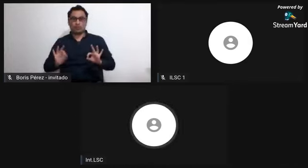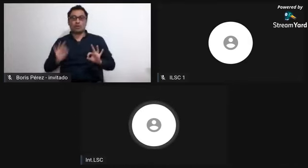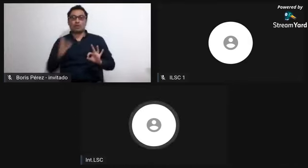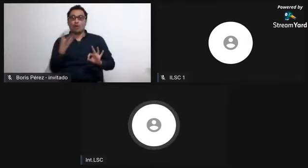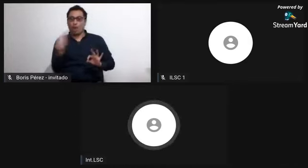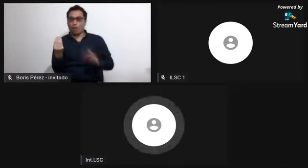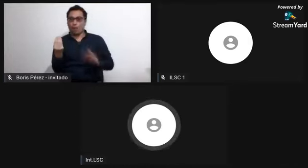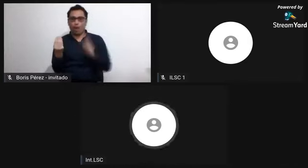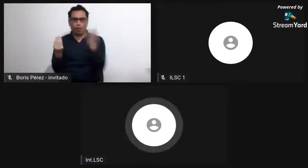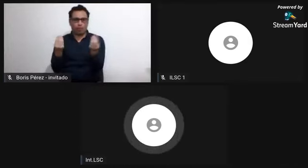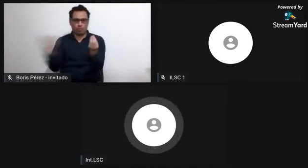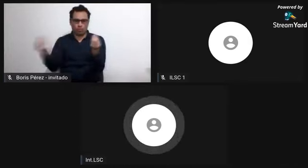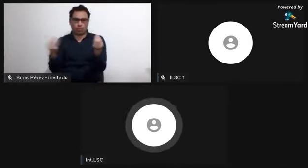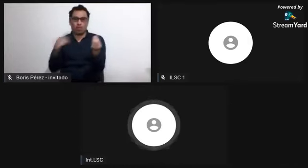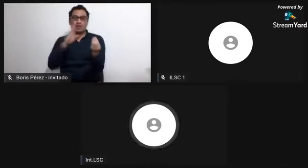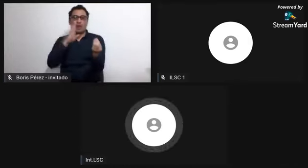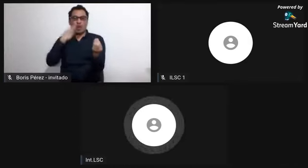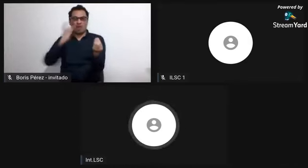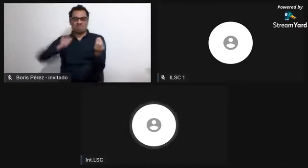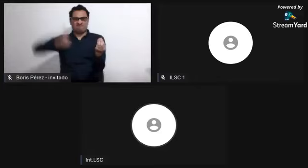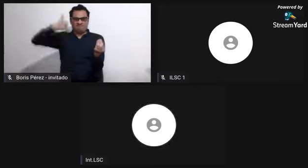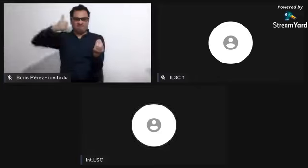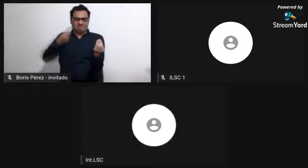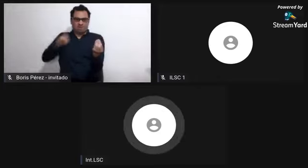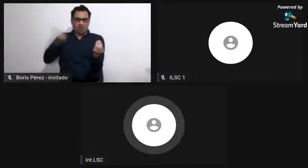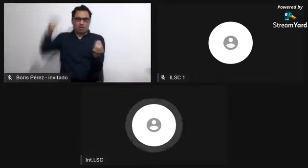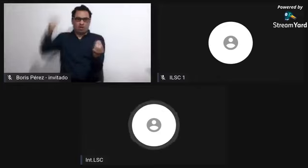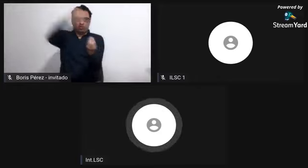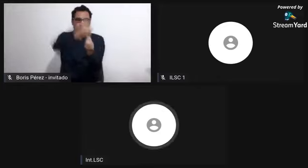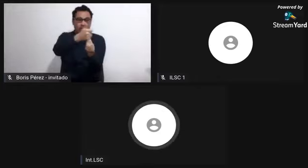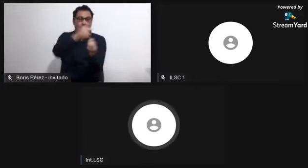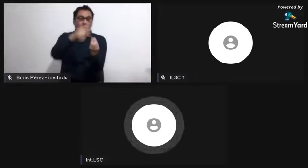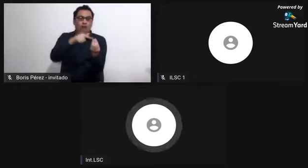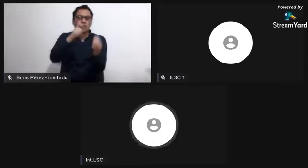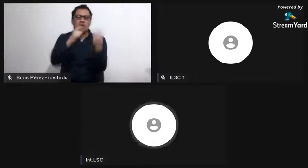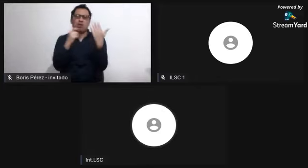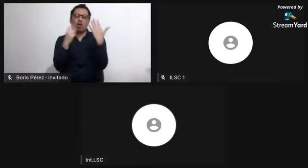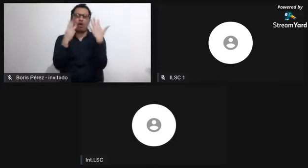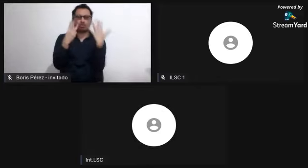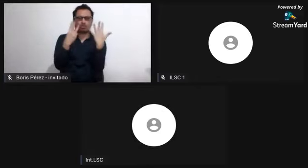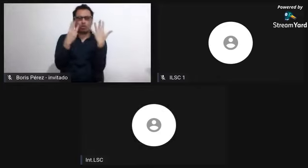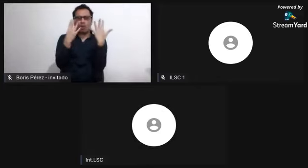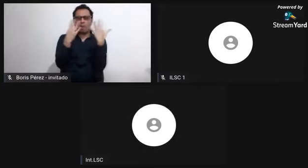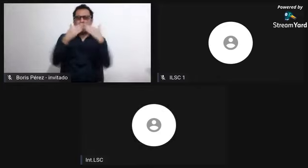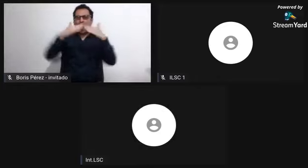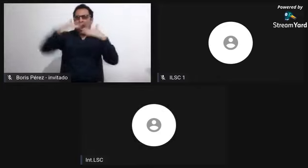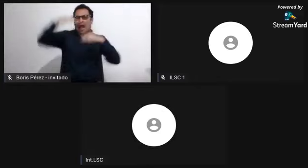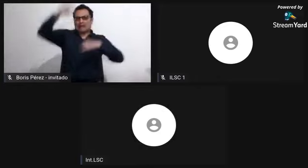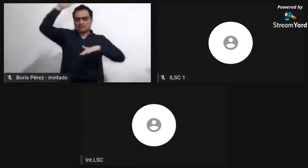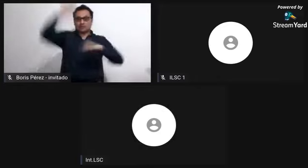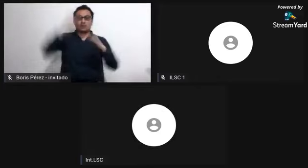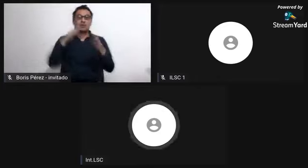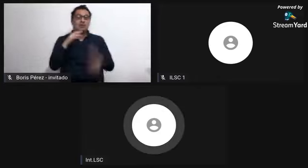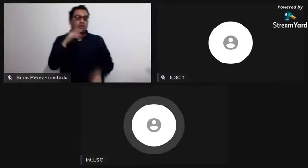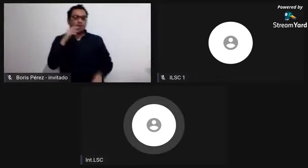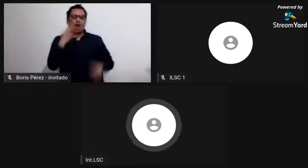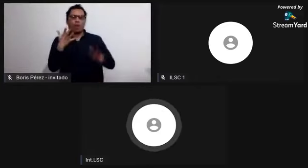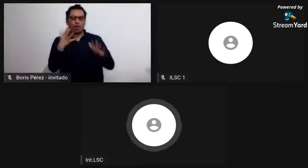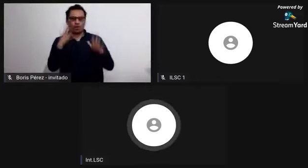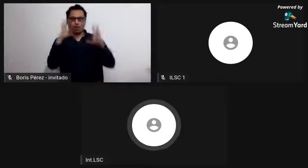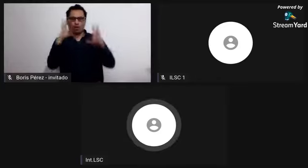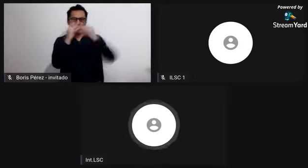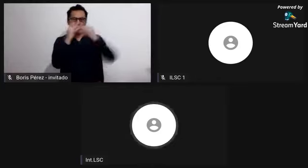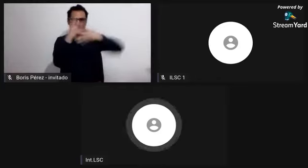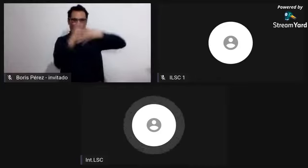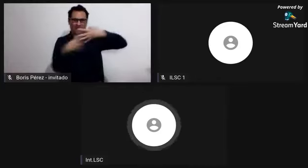Pacífico colombiano, una forma de organizarse en ese momento y cuadrillas